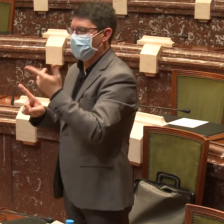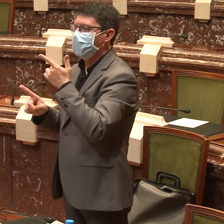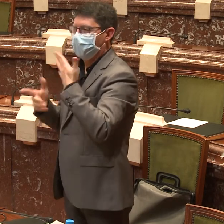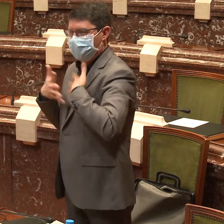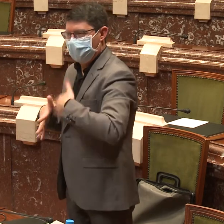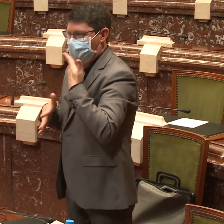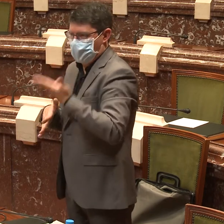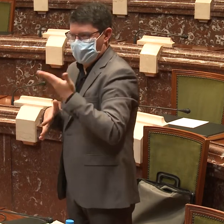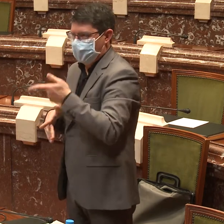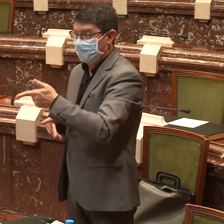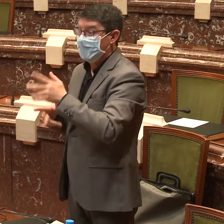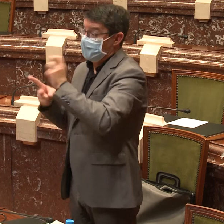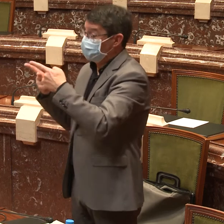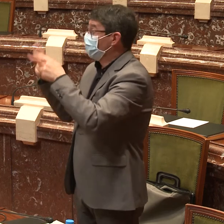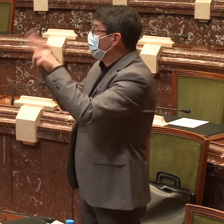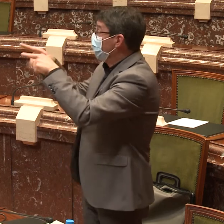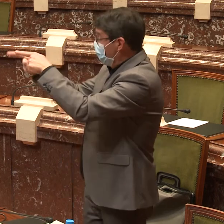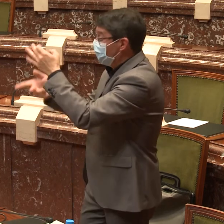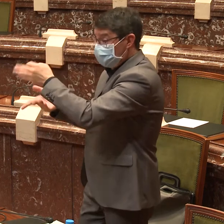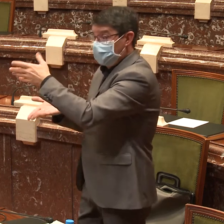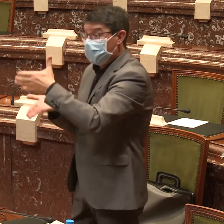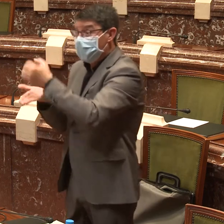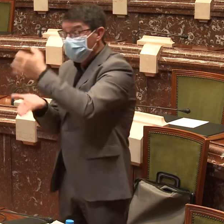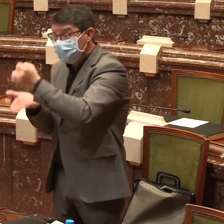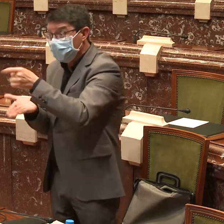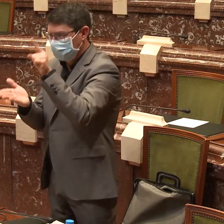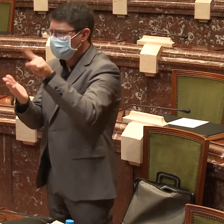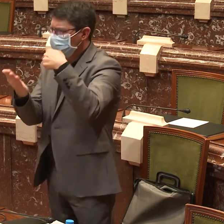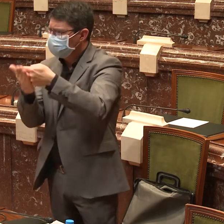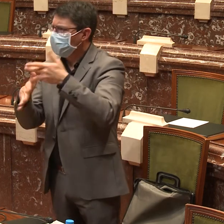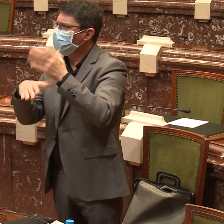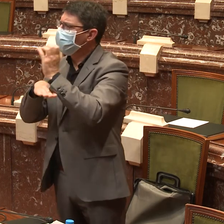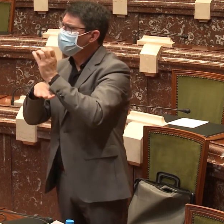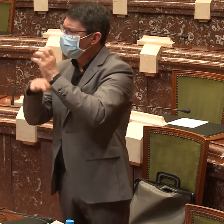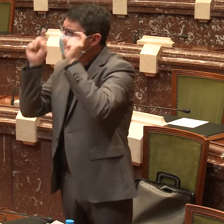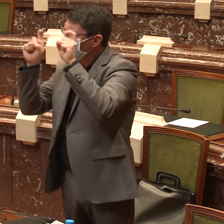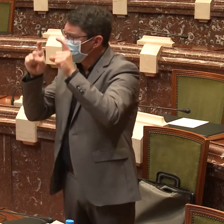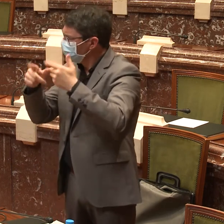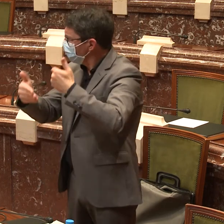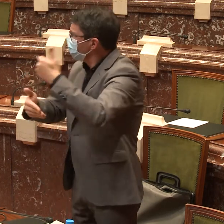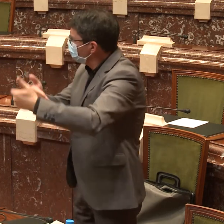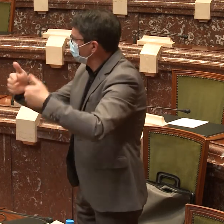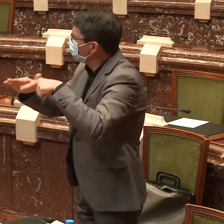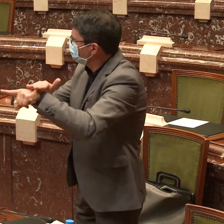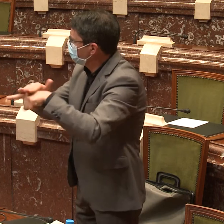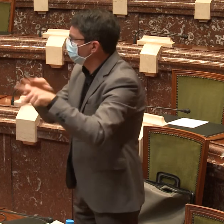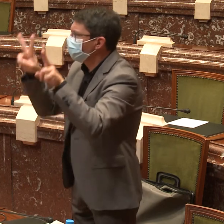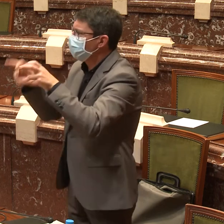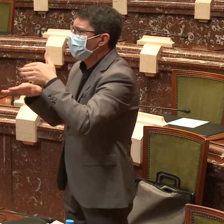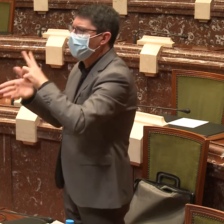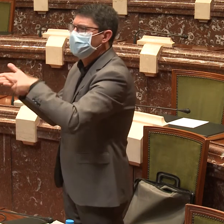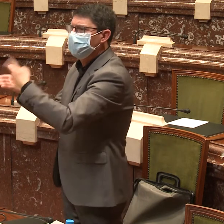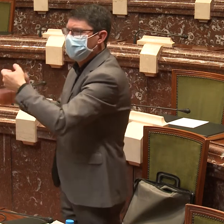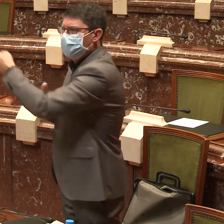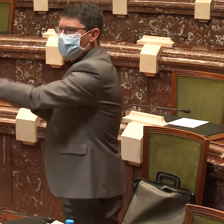de comunicarnos, saludarnos, saber entablar un mínimo de conversación, poder hacerlo. Sabemos que sí que hay